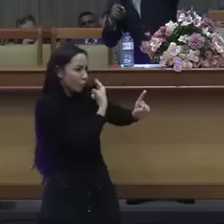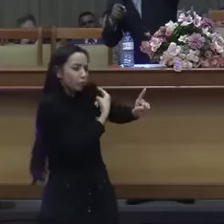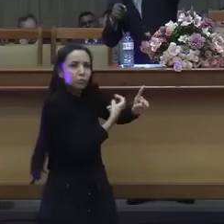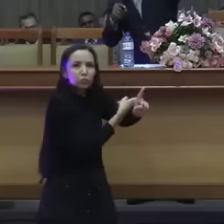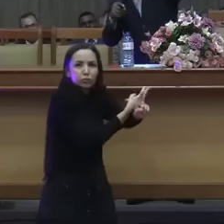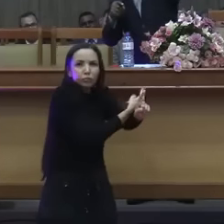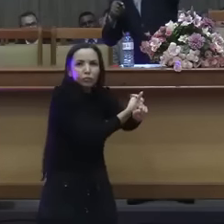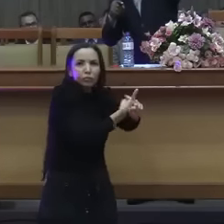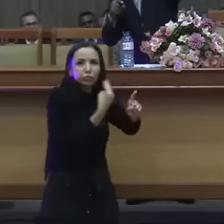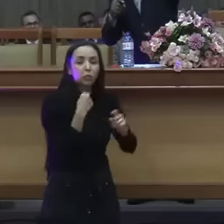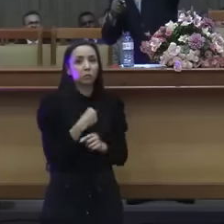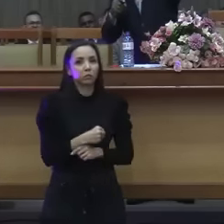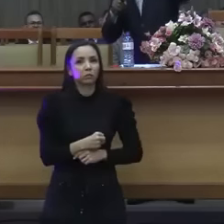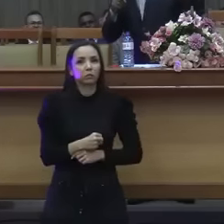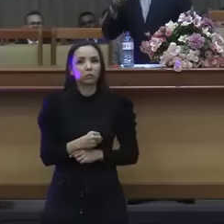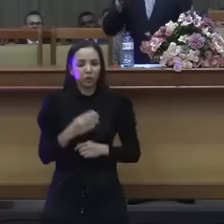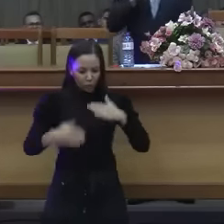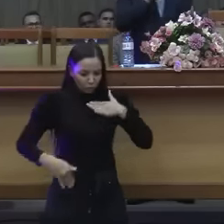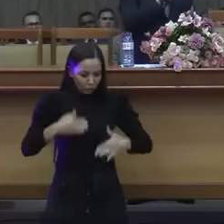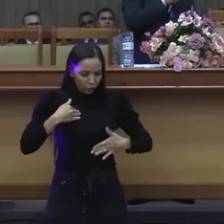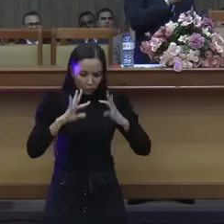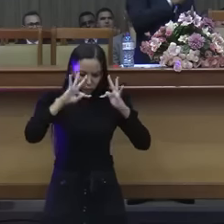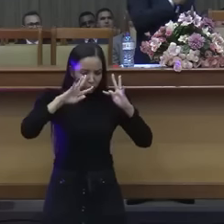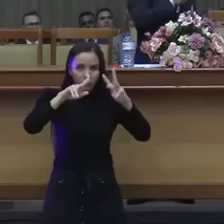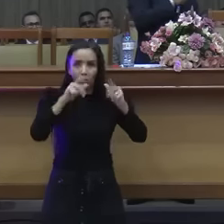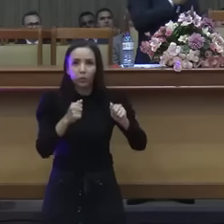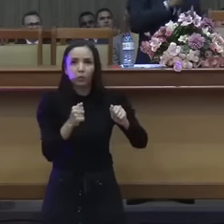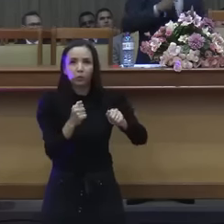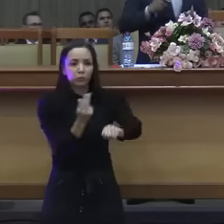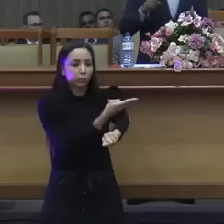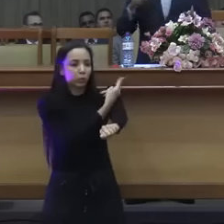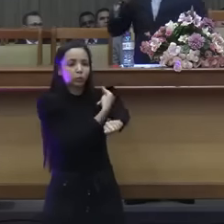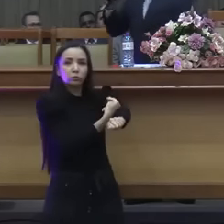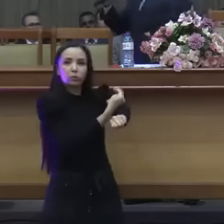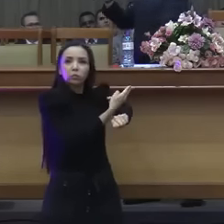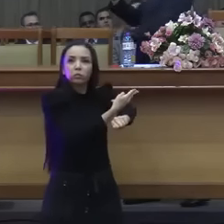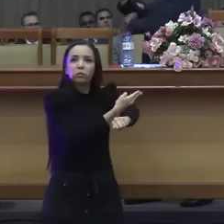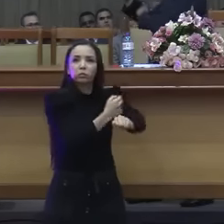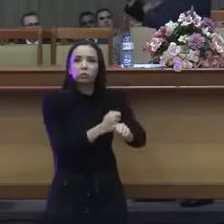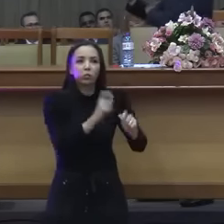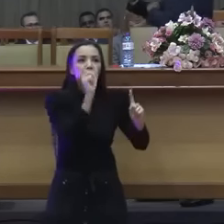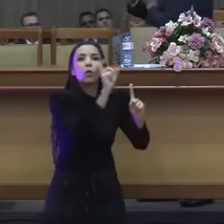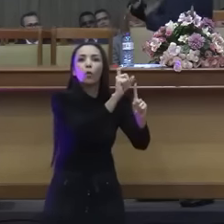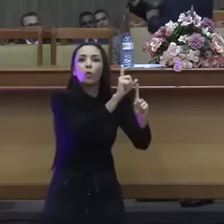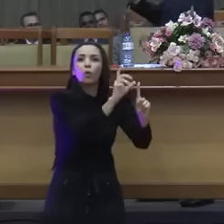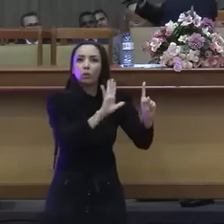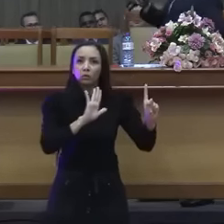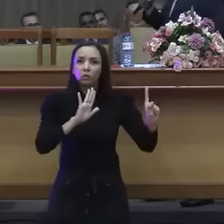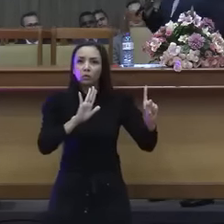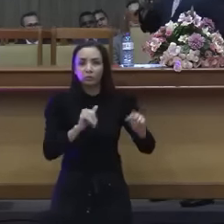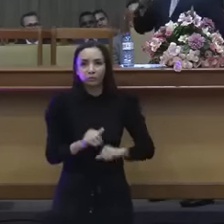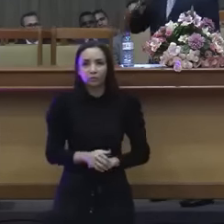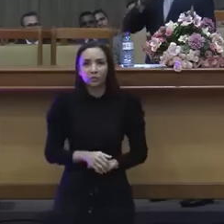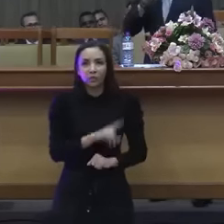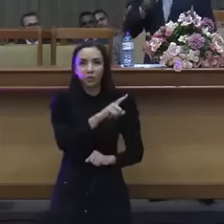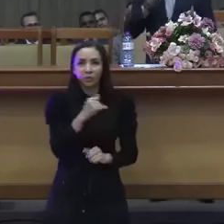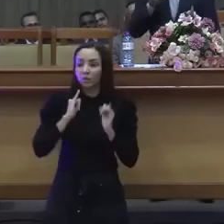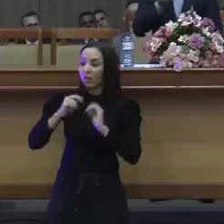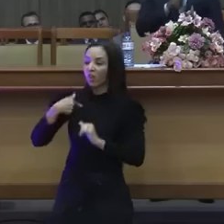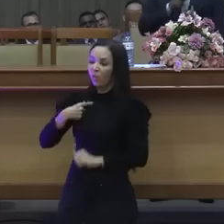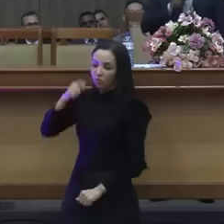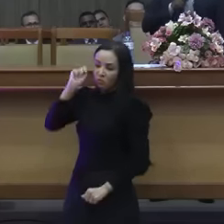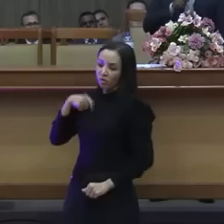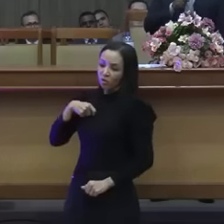tatuagem aqui, bem aqui, dentro do olho. Pronto. E aí também tinha tatuagem que era dizendo quanto ele já tinha matado.